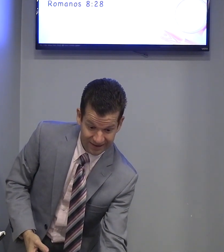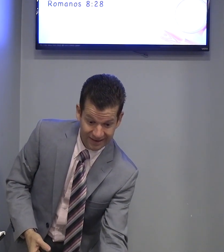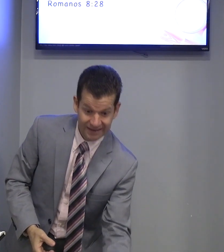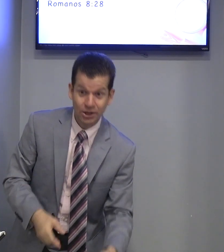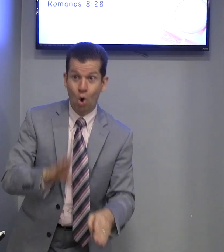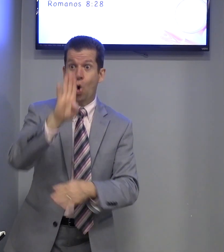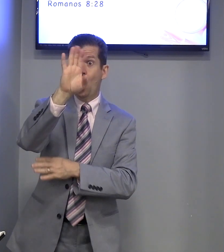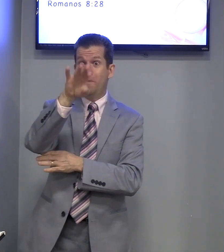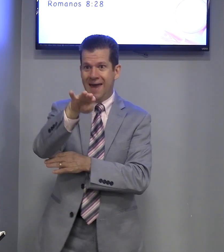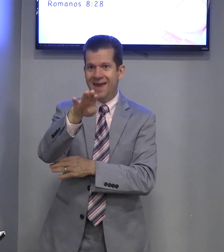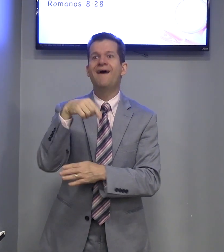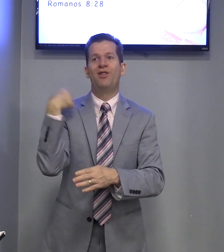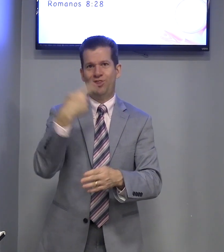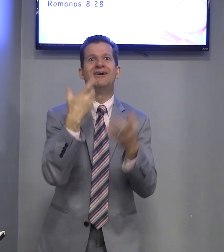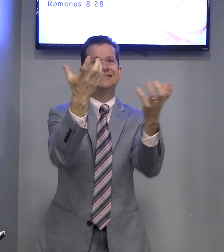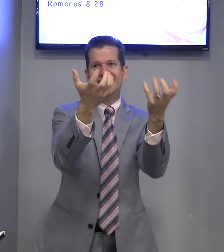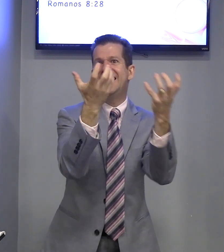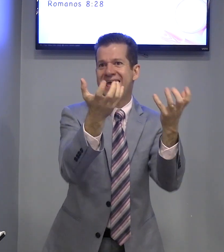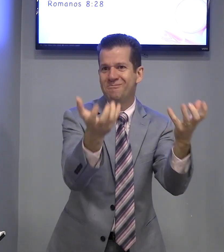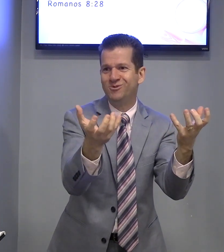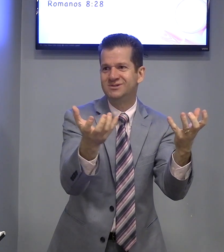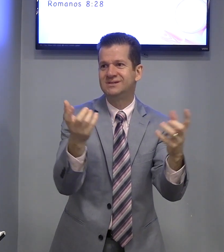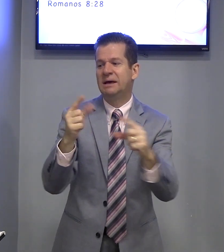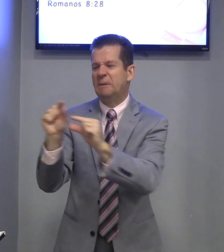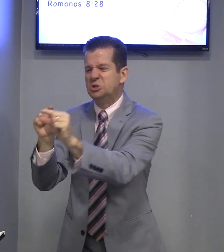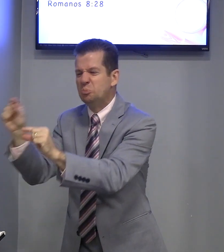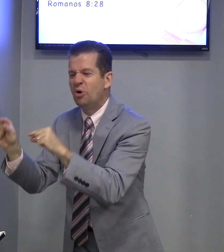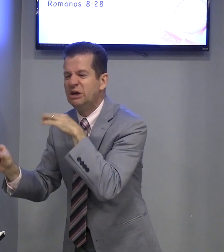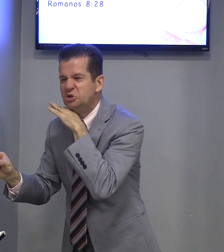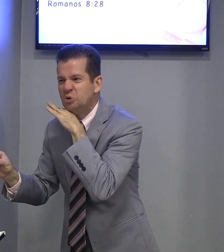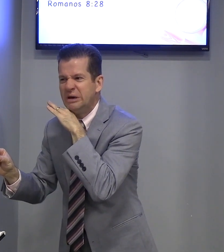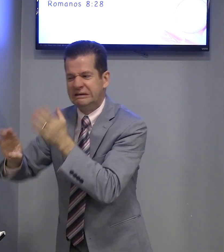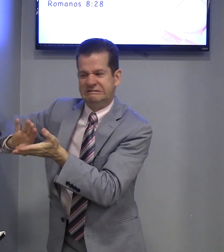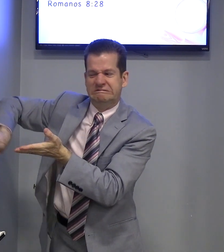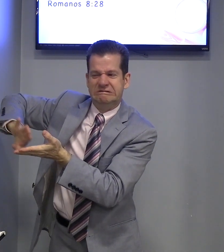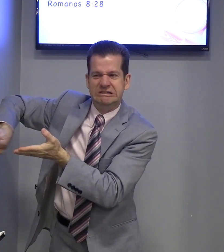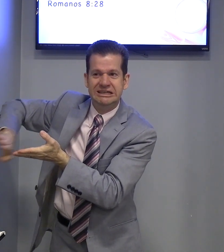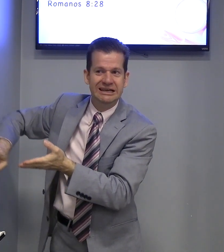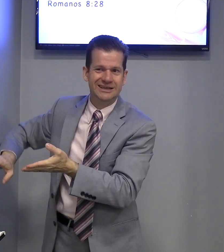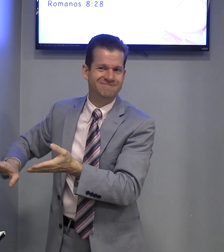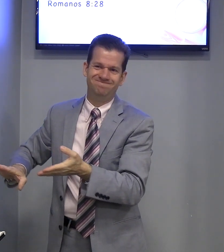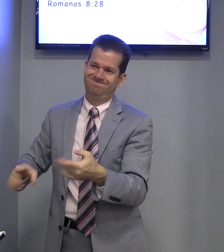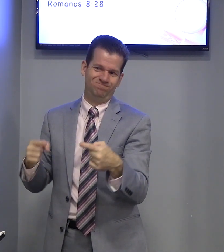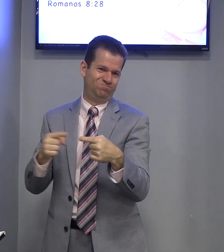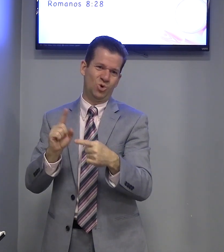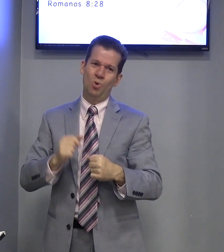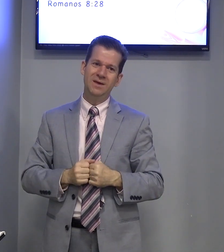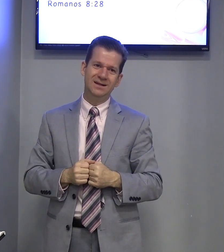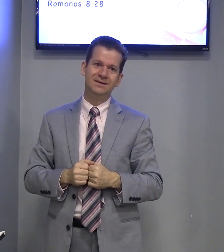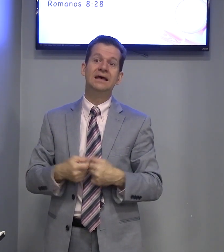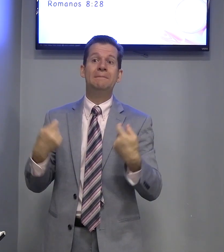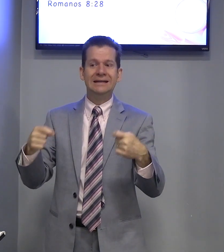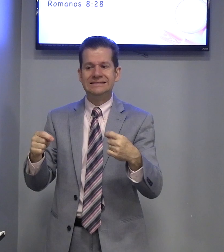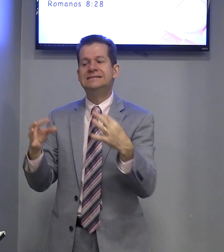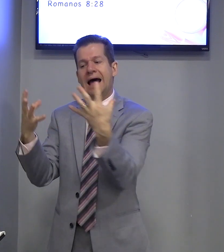Então, o bem, nós queremos. Mas, um pouquinho de ruim, tira. A domina. Precisa